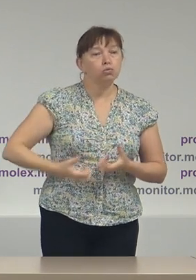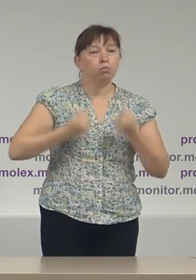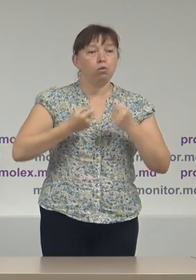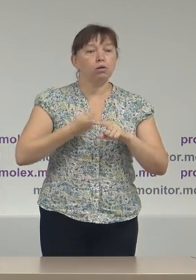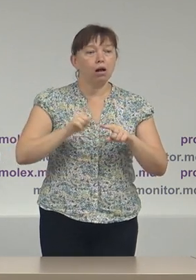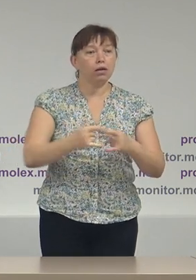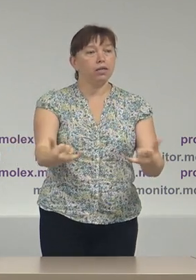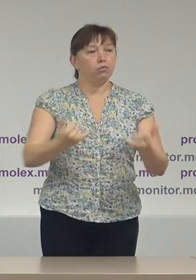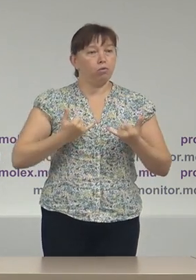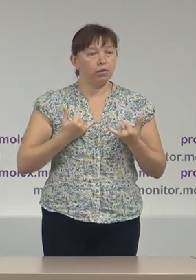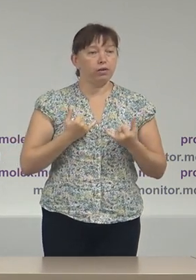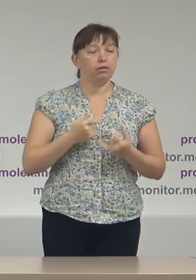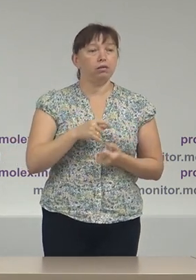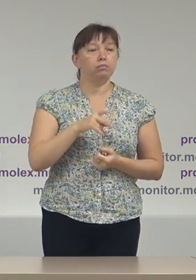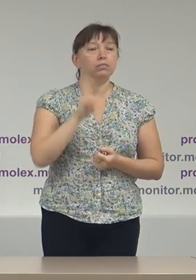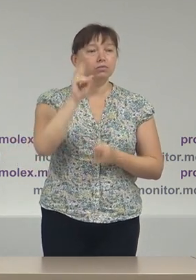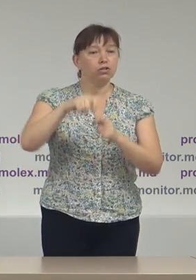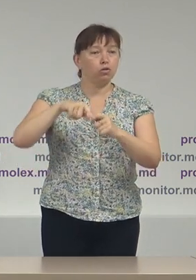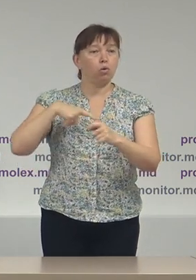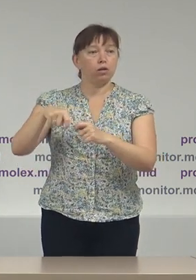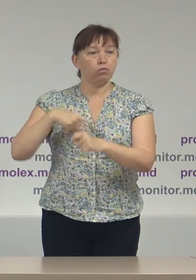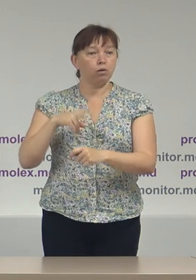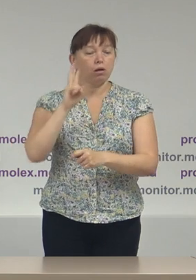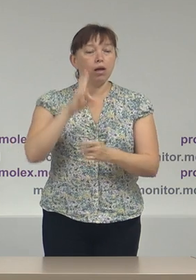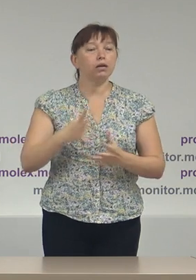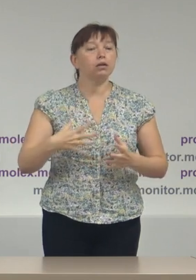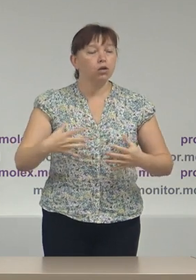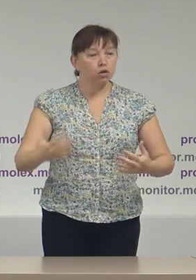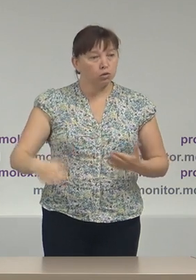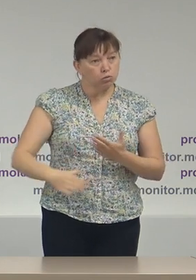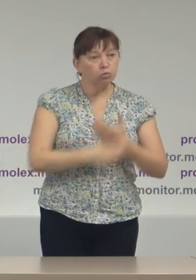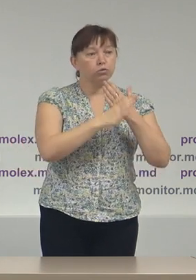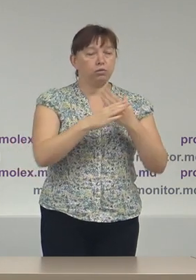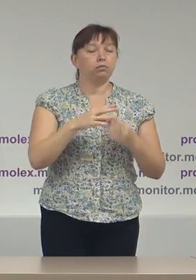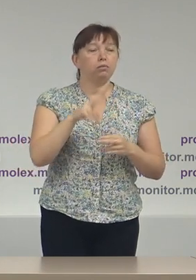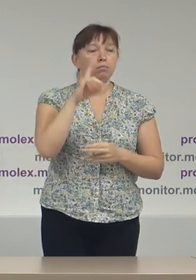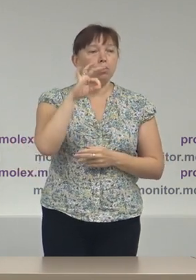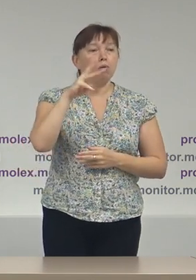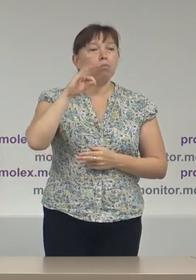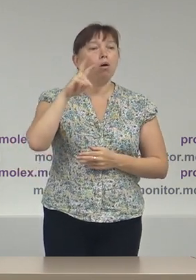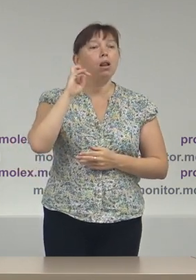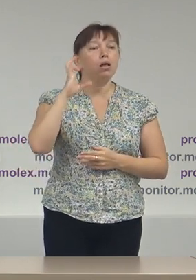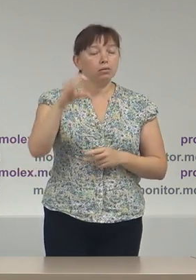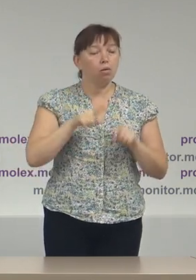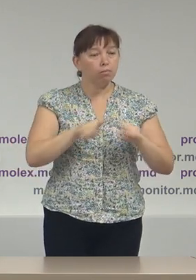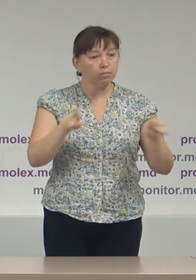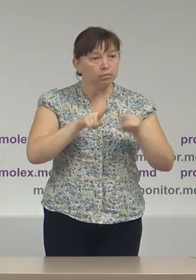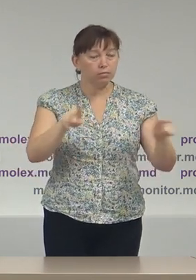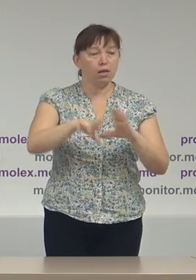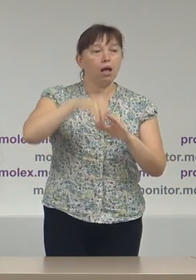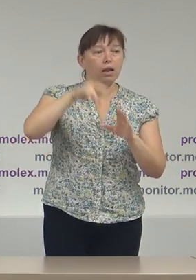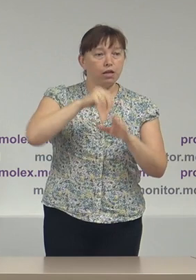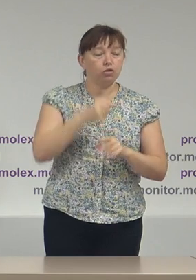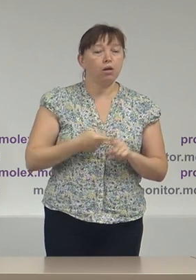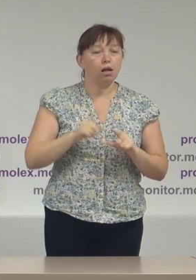este oferit de acei donatori care susțin misiunea Promolex de monitorizare a legilor. Este vorba